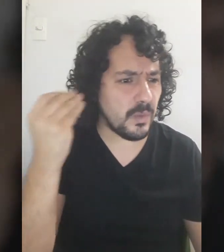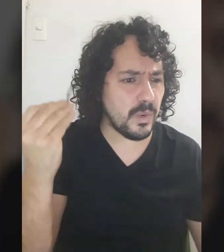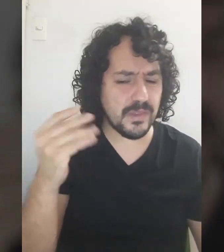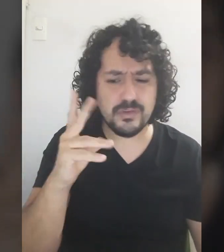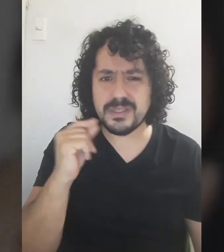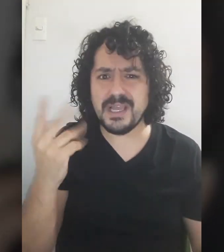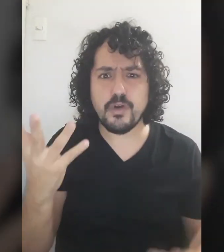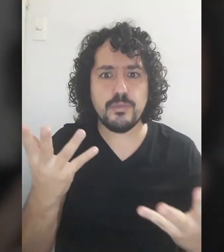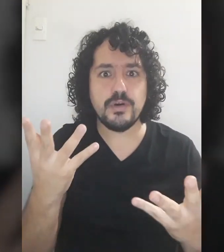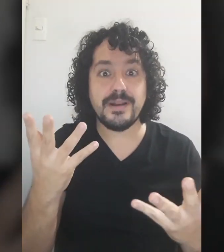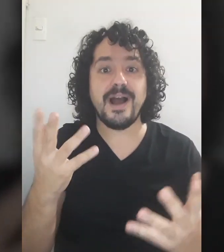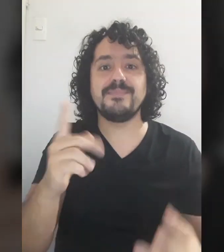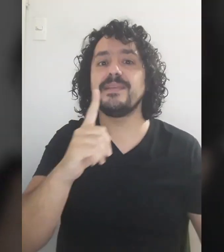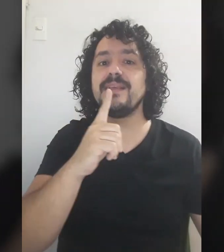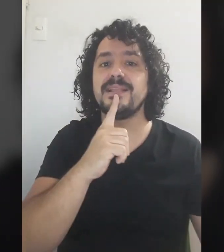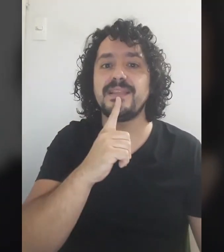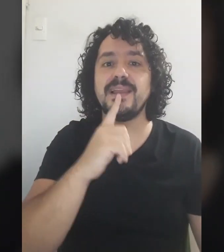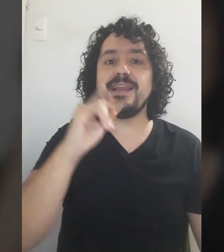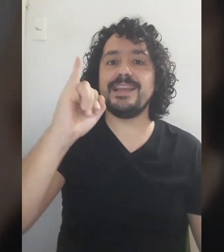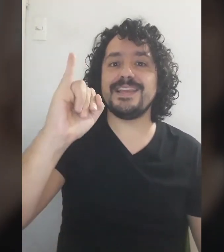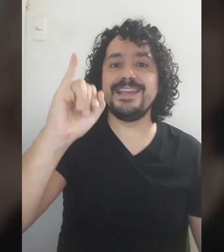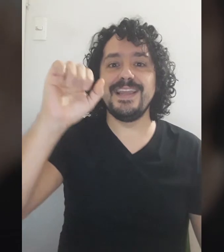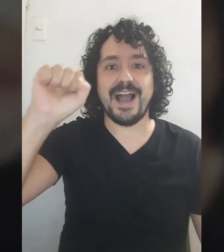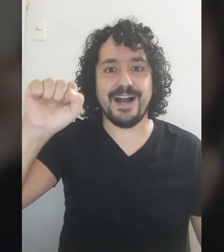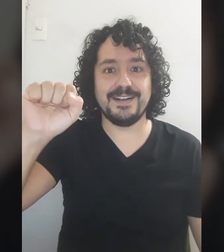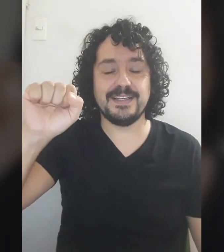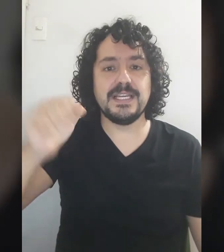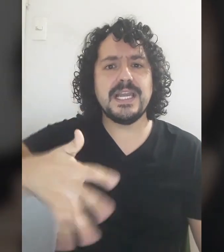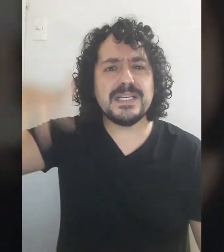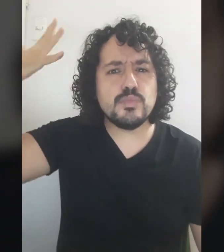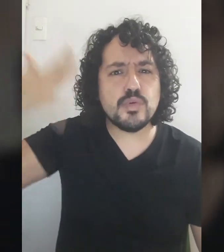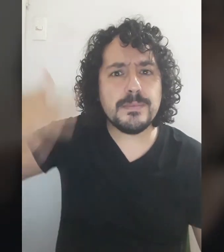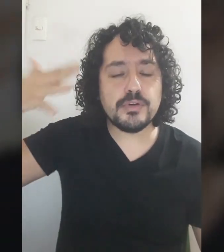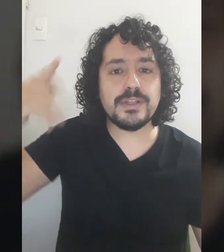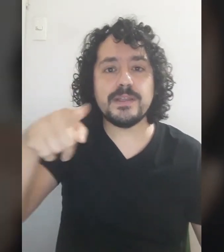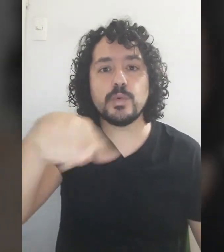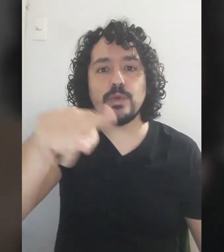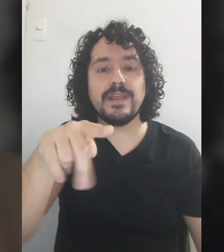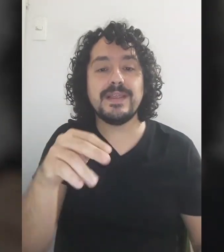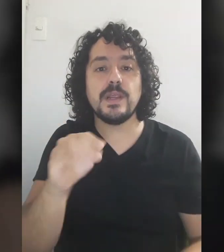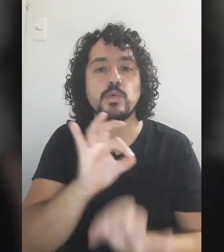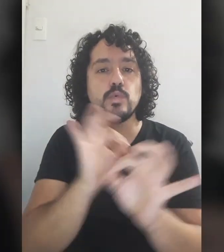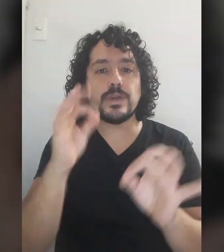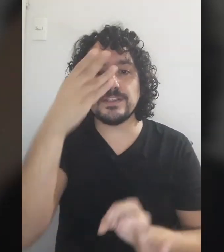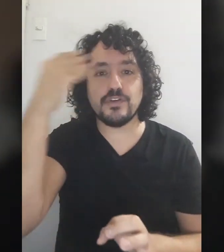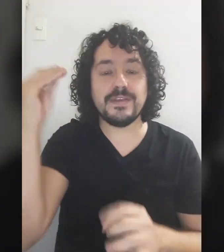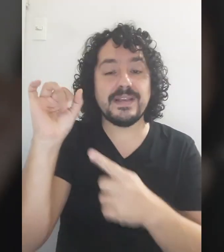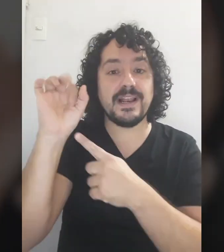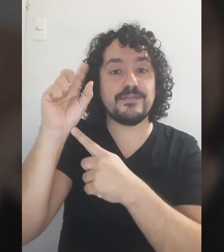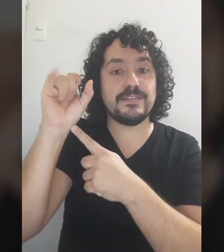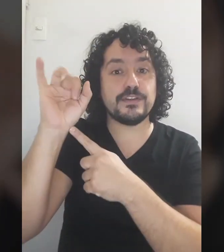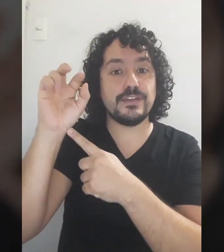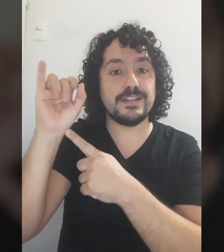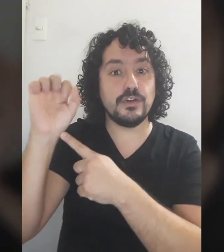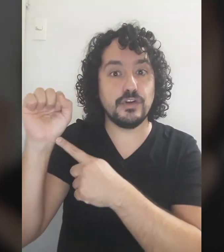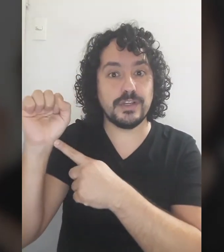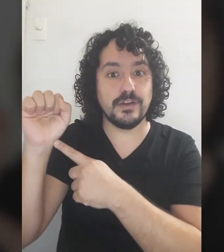acuerdo Tía ¿Cómo era? T I Es muy importante Que ustedes Nunca se olviden El alfabeto Decilológico